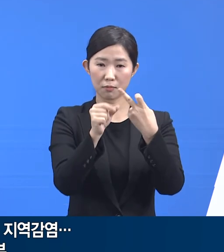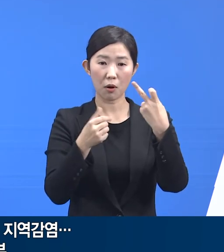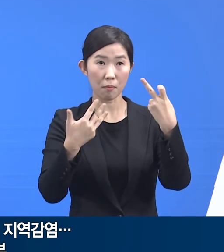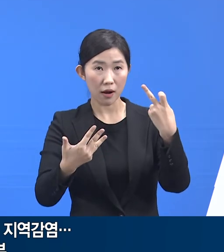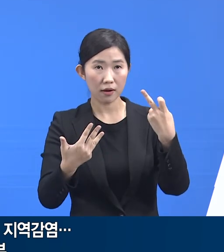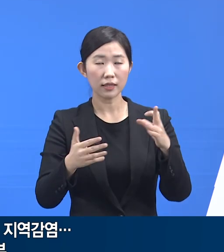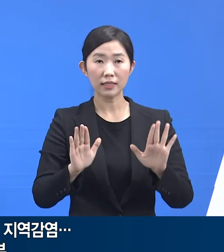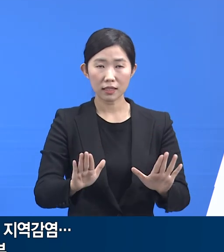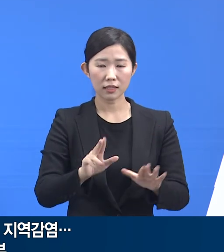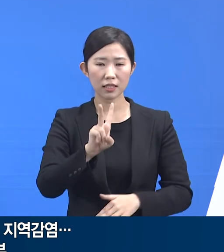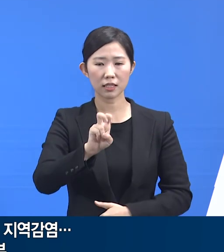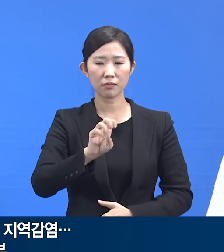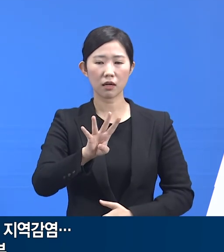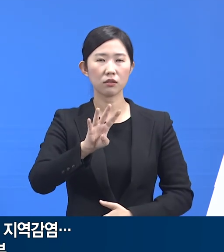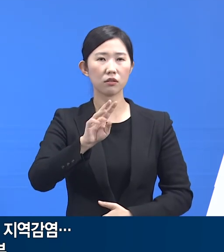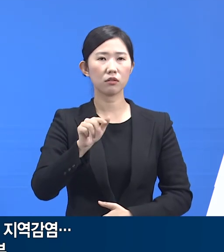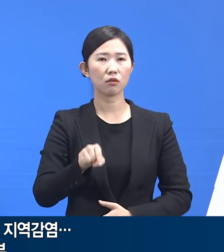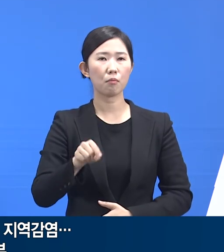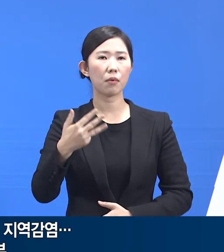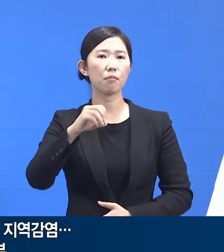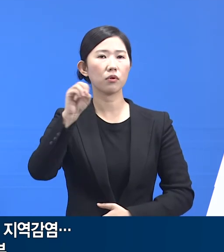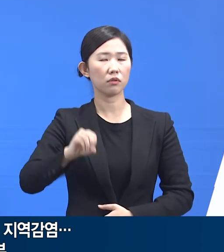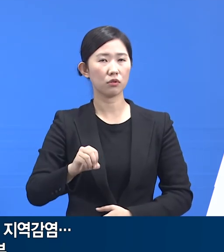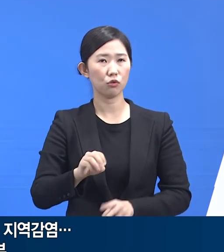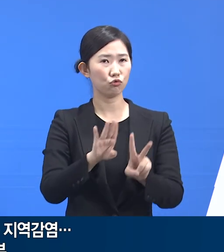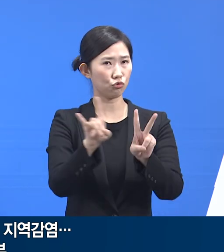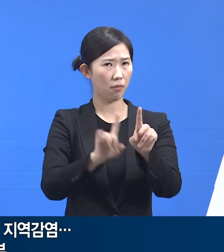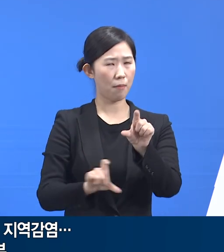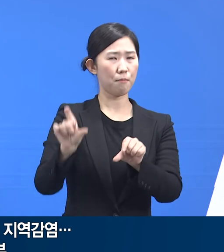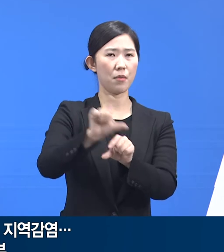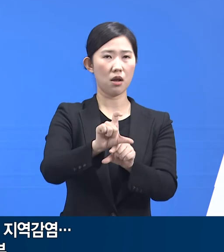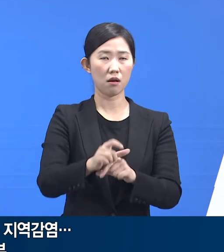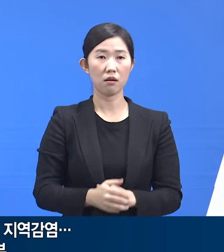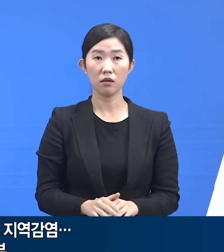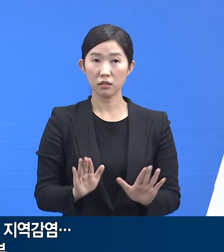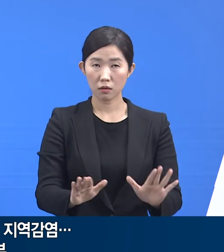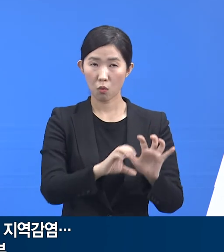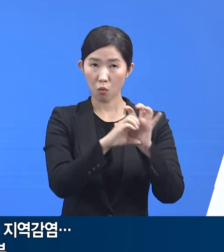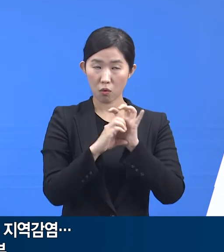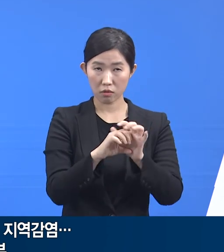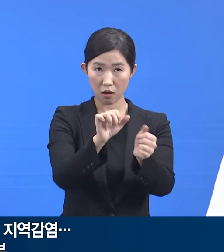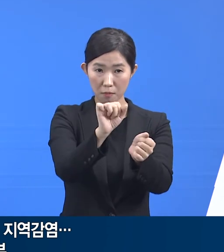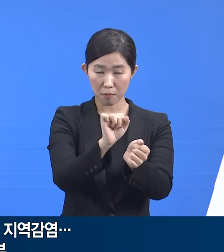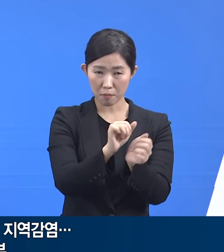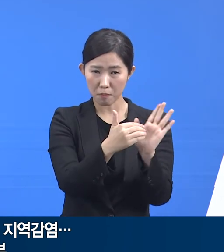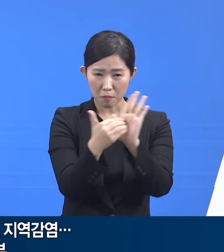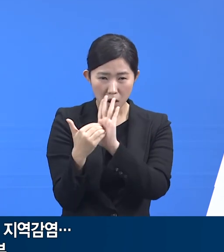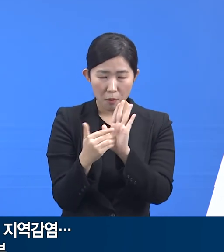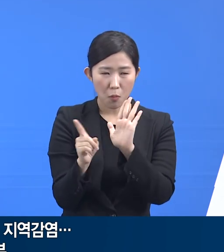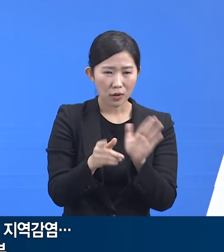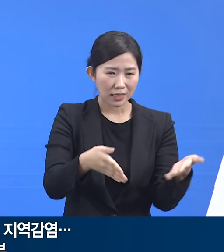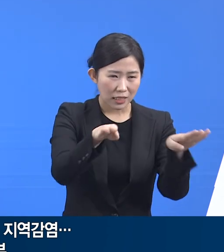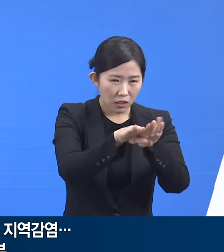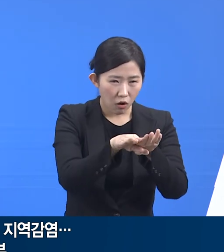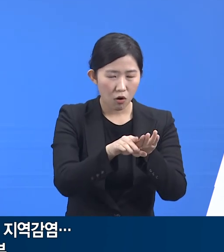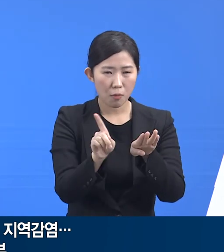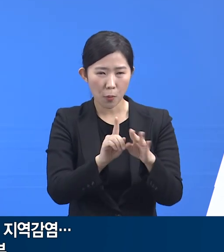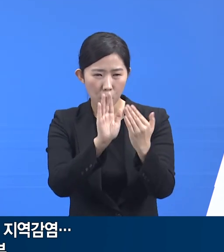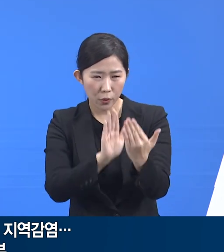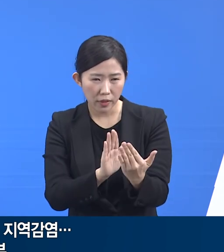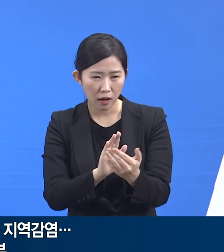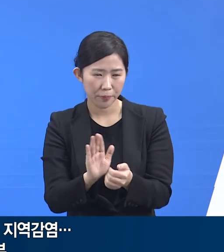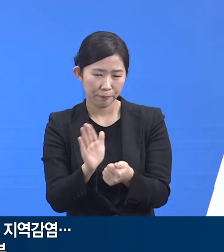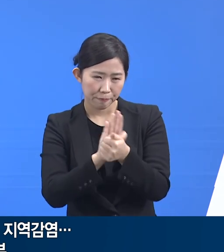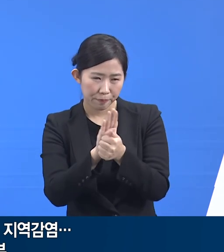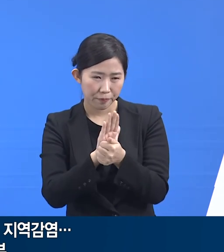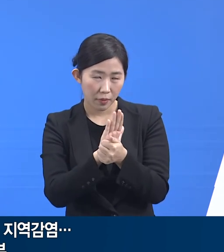%로 2배 넘게 증가하였습니다. 코로나19의 방역은 특정 시설, 특정 대상 중심으로만 대비한다고 하여